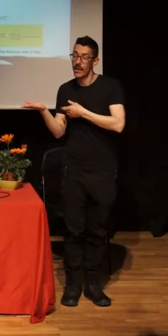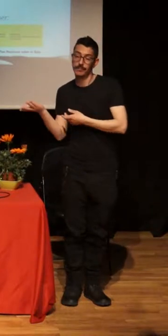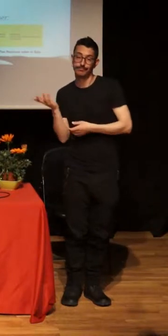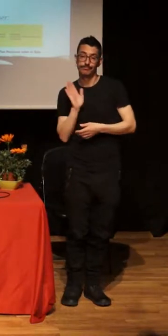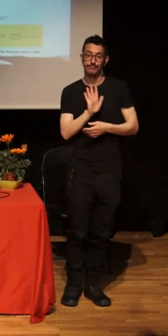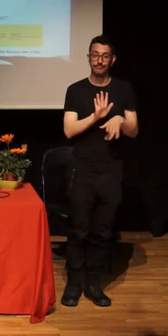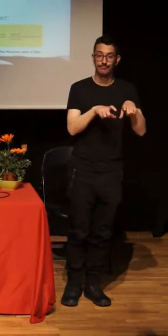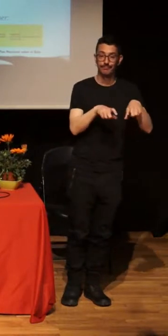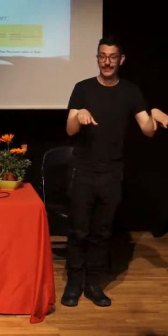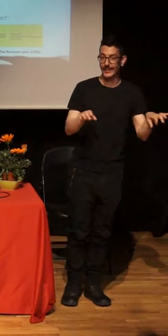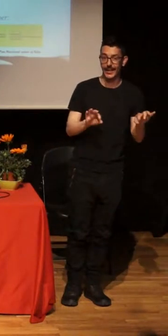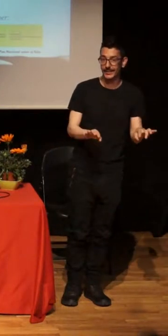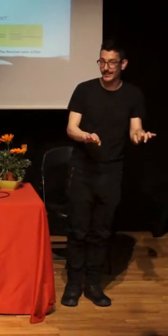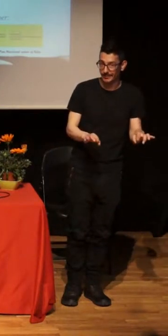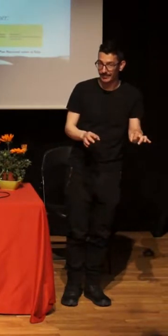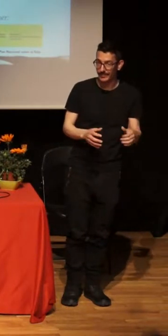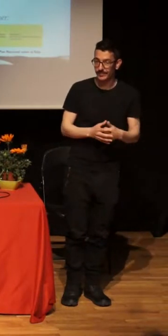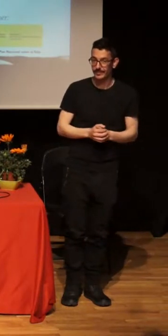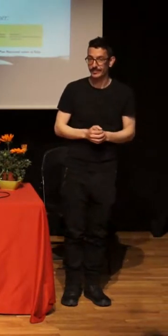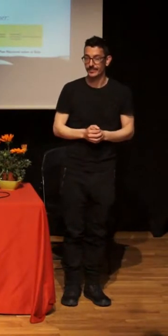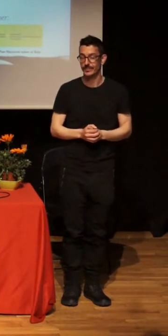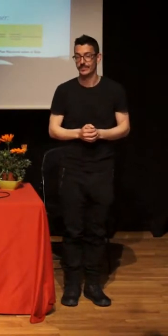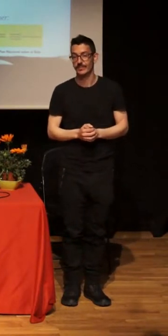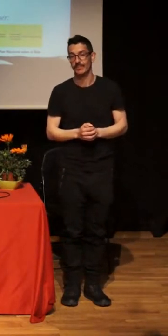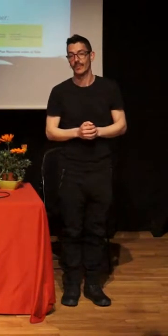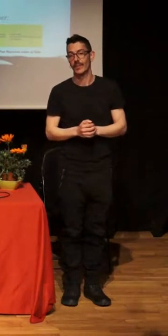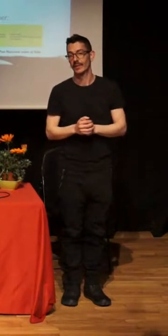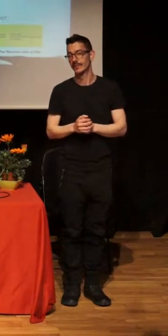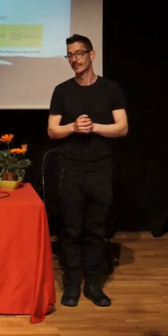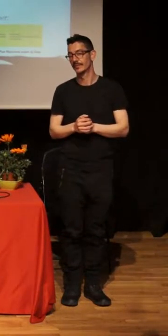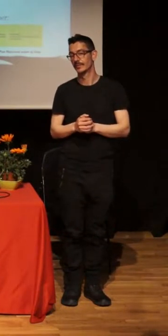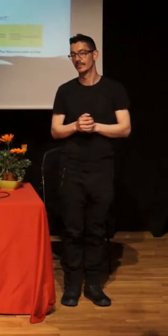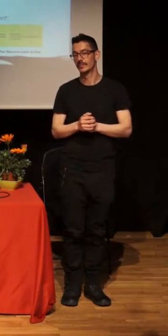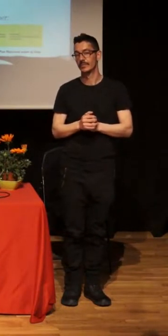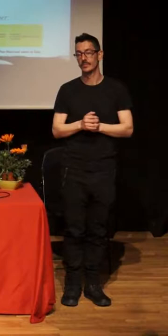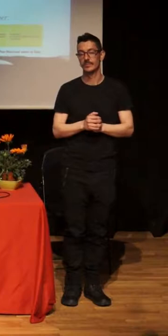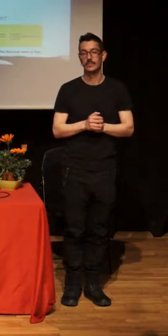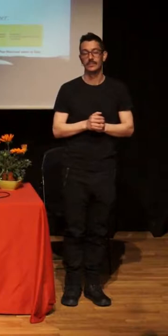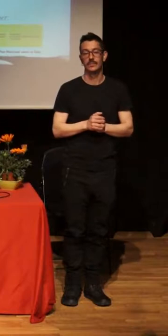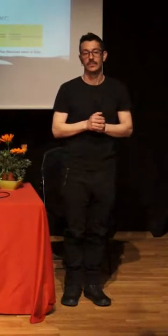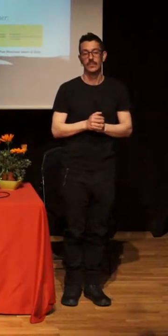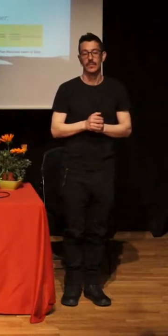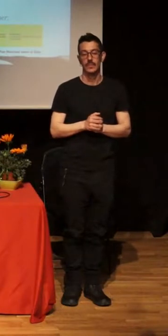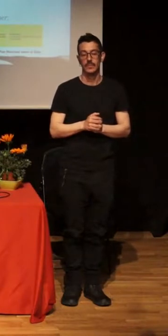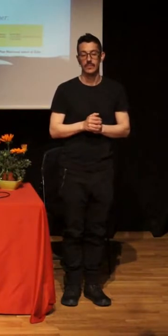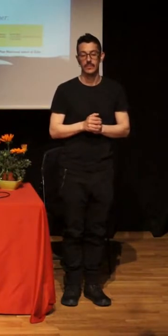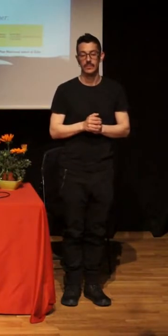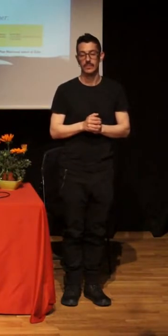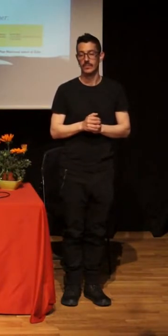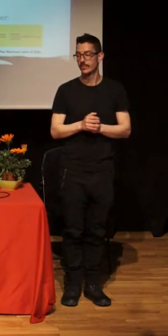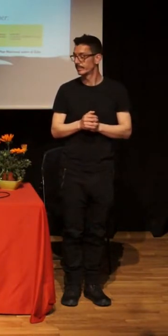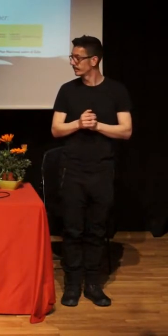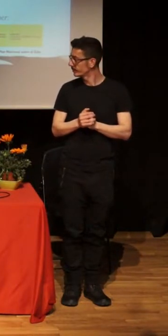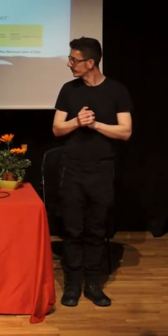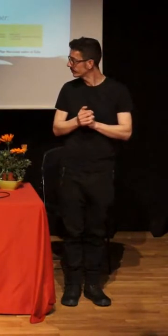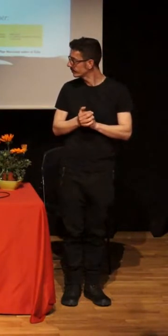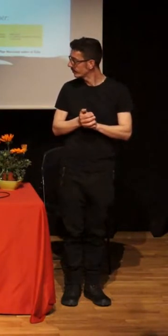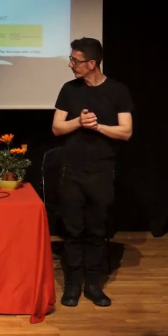the luxury, from the organization, to be able to have this table with them and with me,